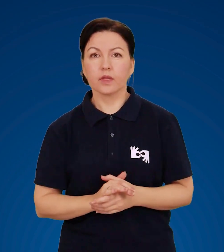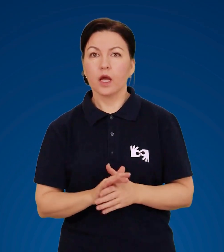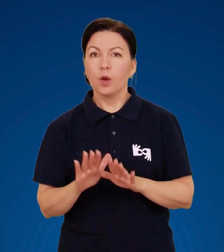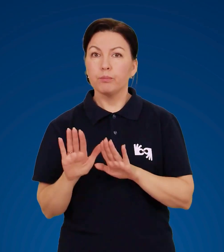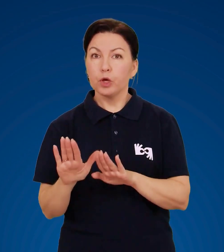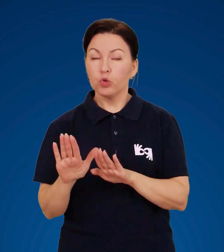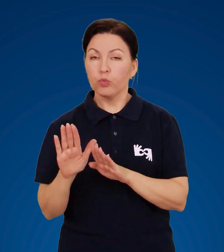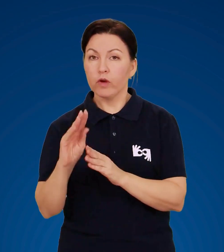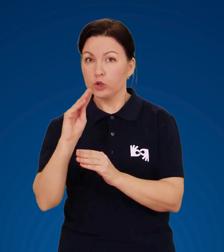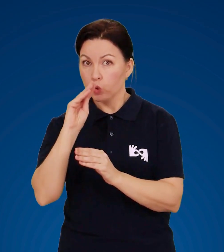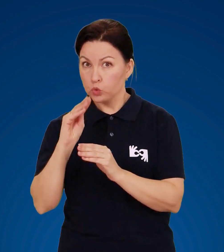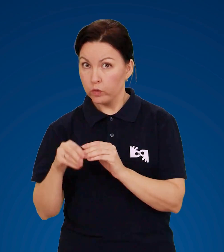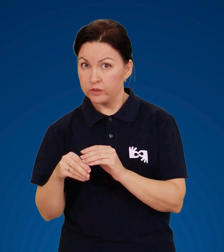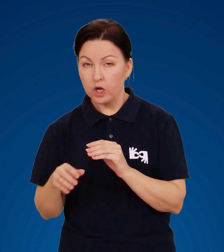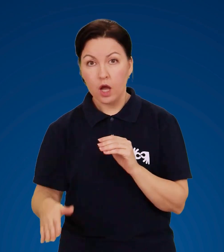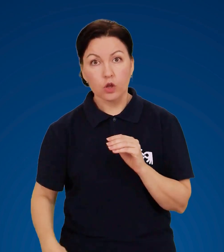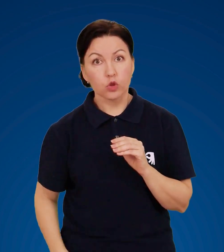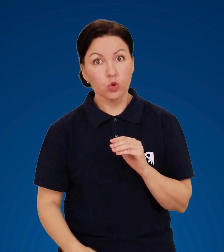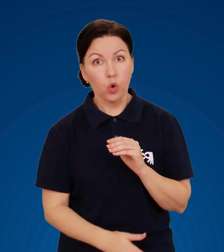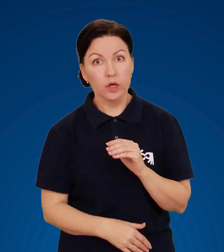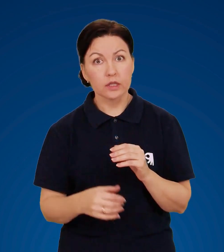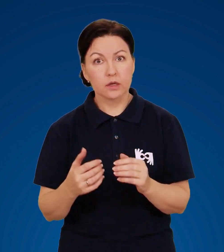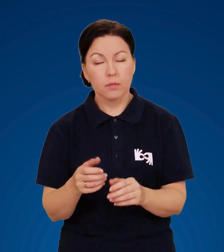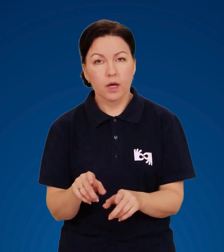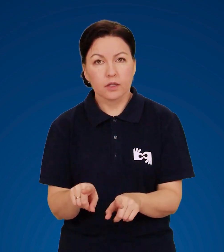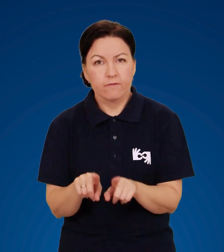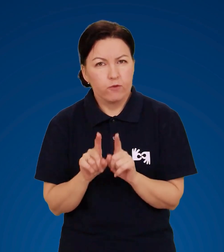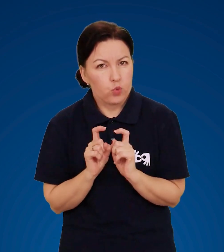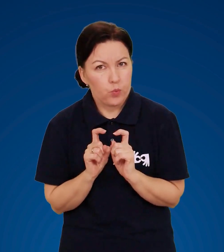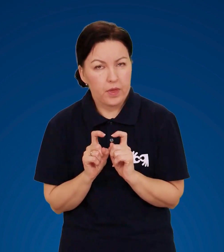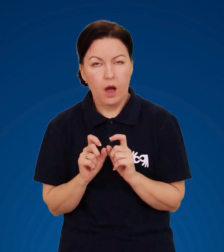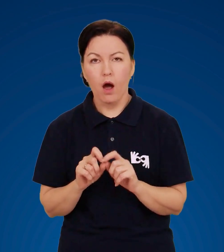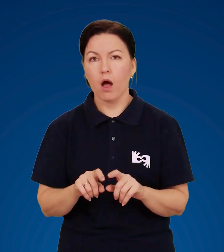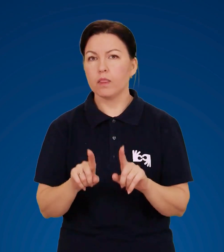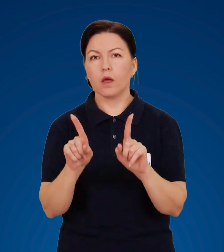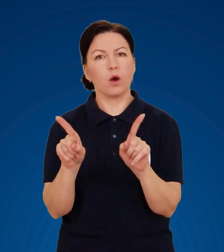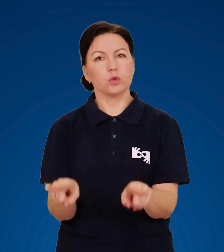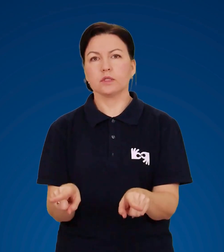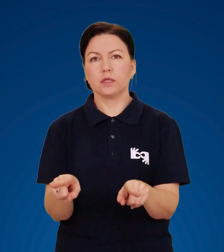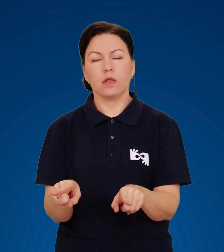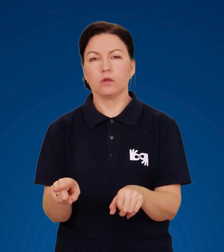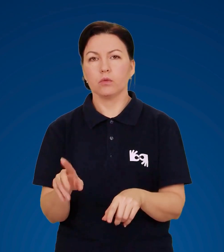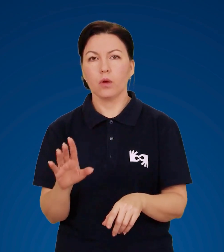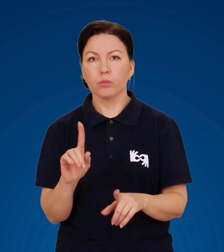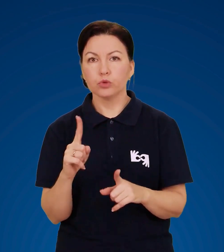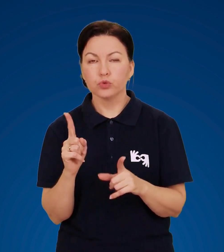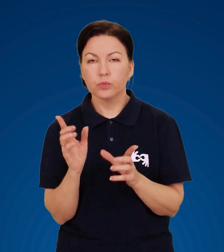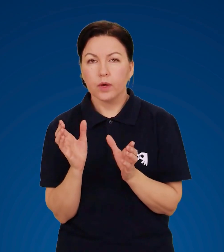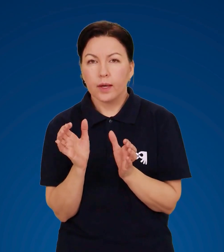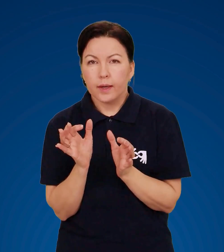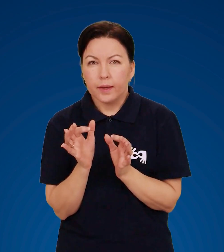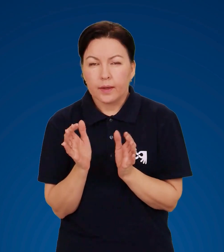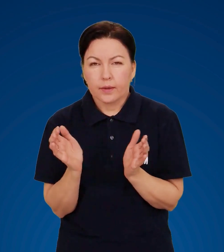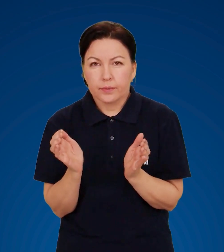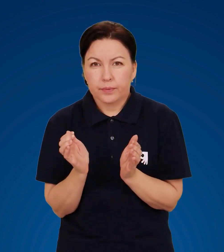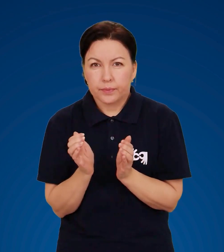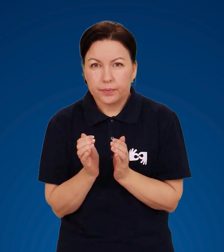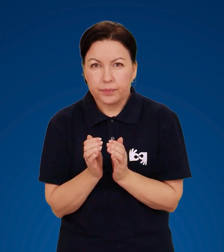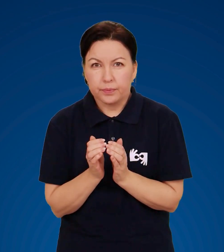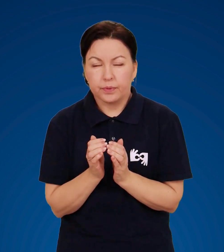Перебуваючи у сховищі, ноги тримайте вкупі, а не розкидано. Тим самим звузивши